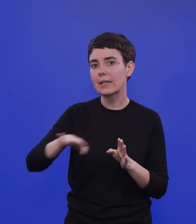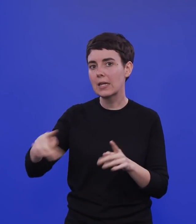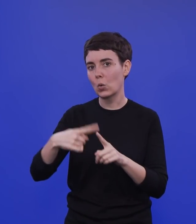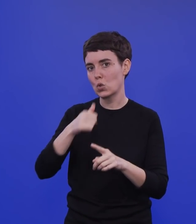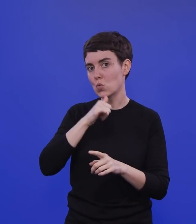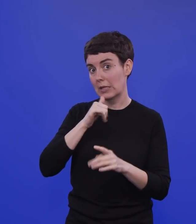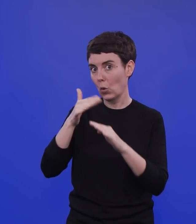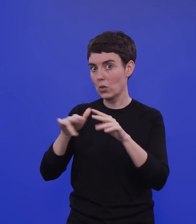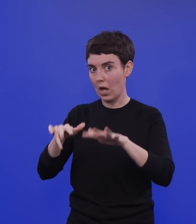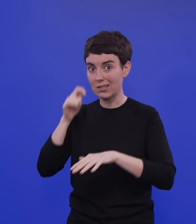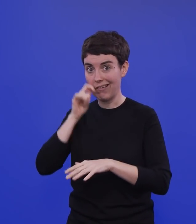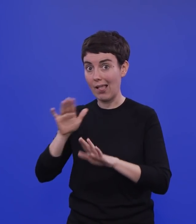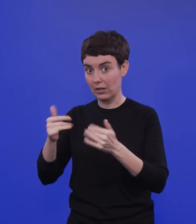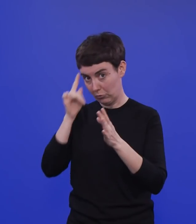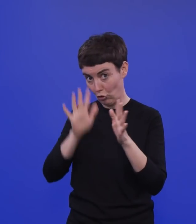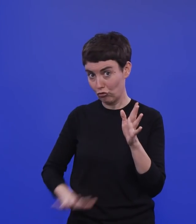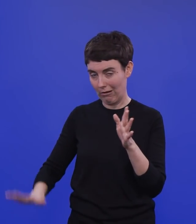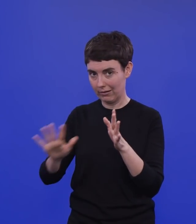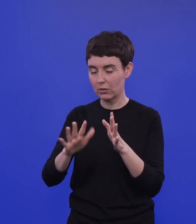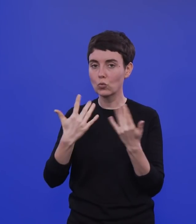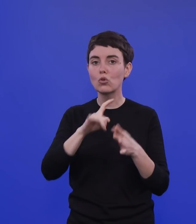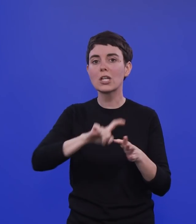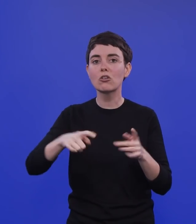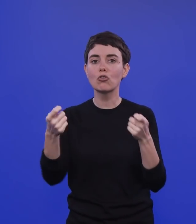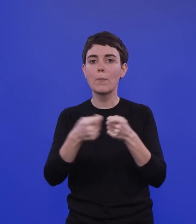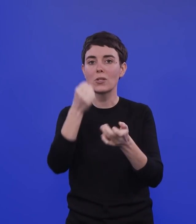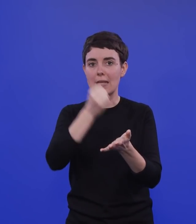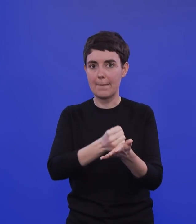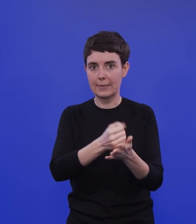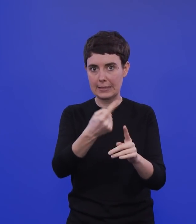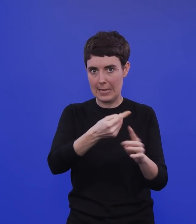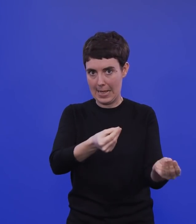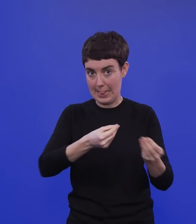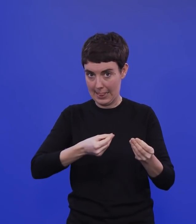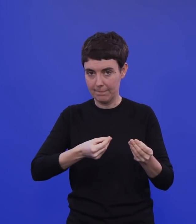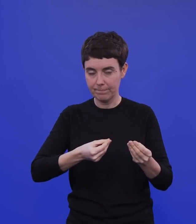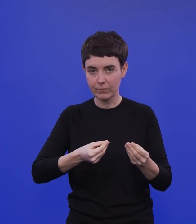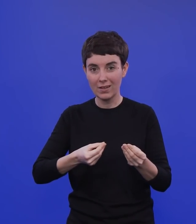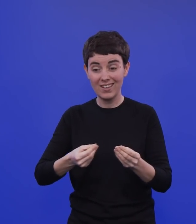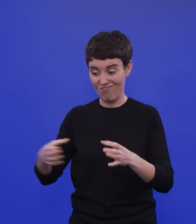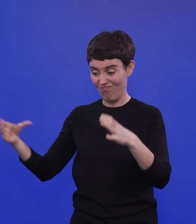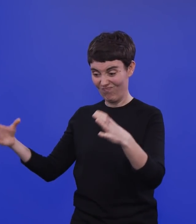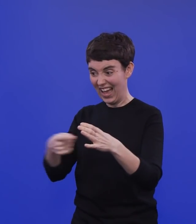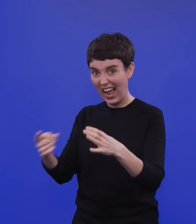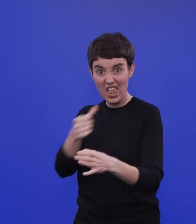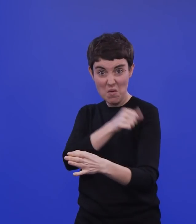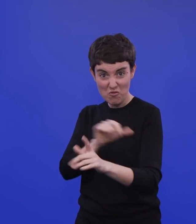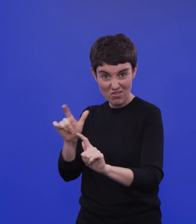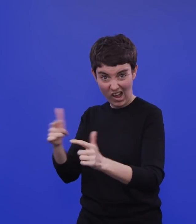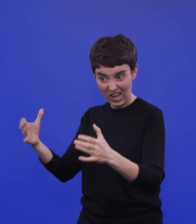18 Jahre. Das ist die letzte Zahl des Statistischen Bundesamts. Da entsteht ja eine gewaltige Lücke in diesem Impfsystem,